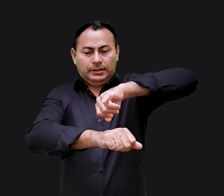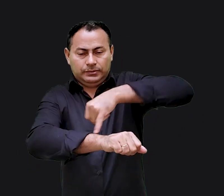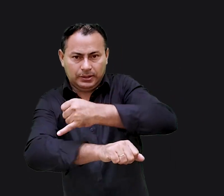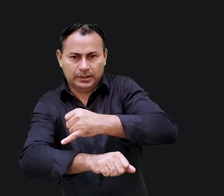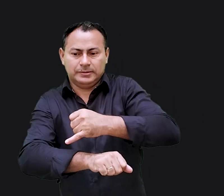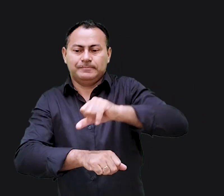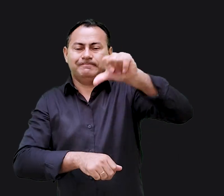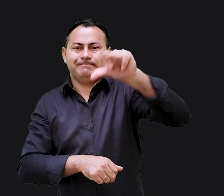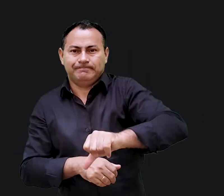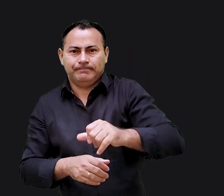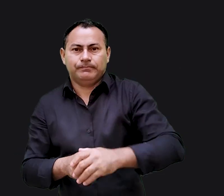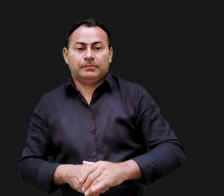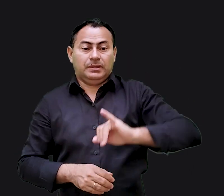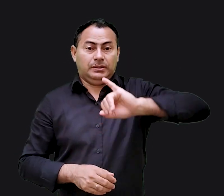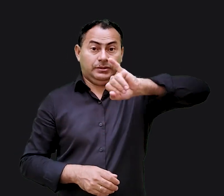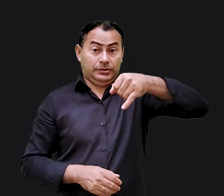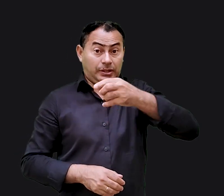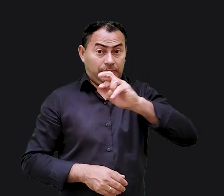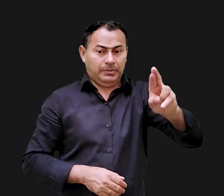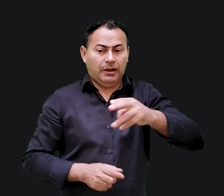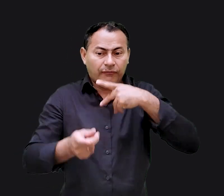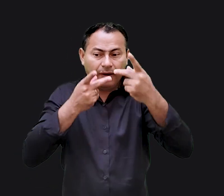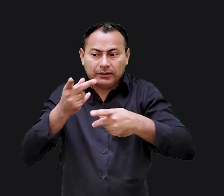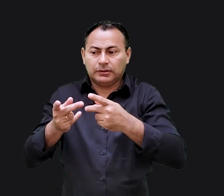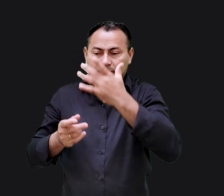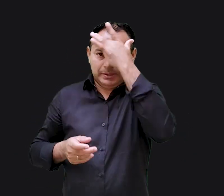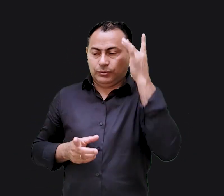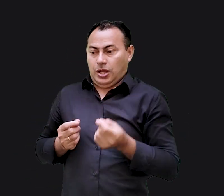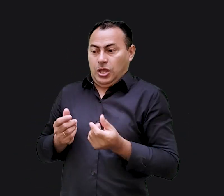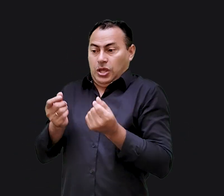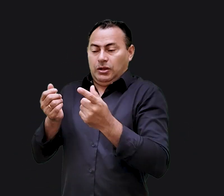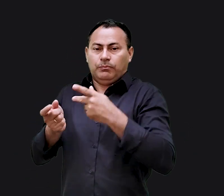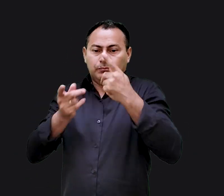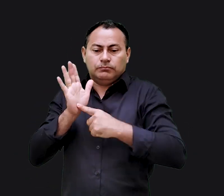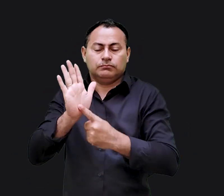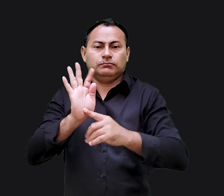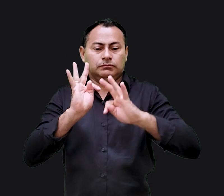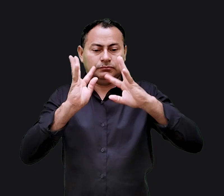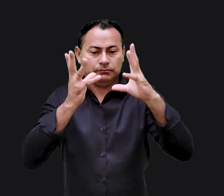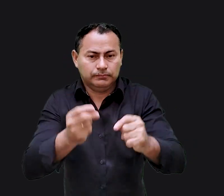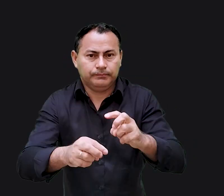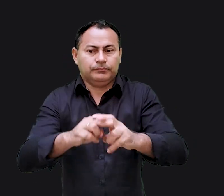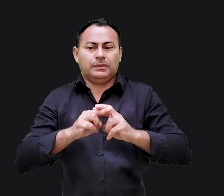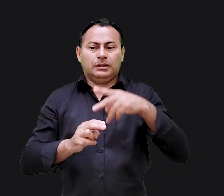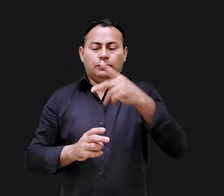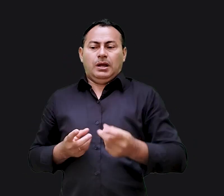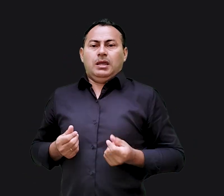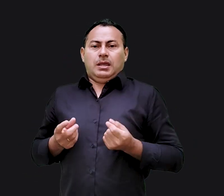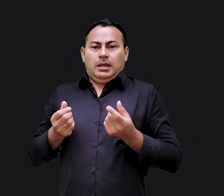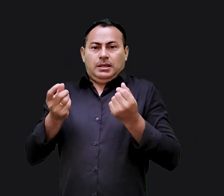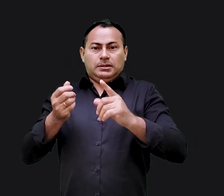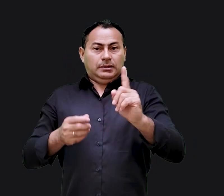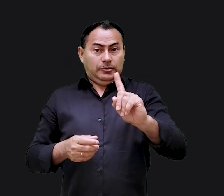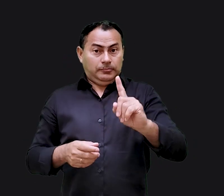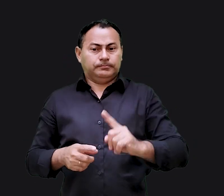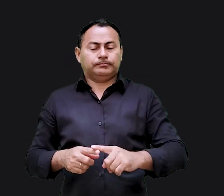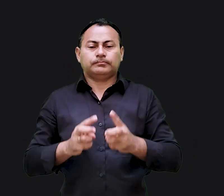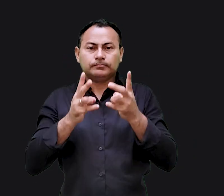Jerusalém cair. Jeremias estava dizendo aos ricos que eles não iriam mostrar todo o potencial deles através de suas riquezas.